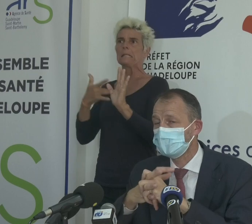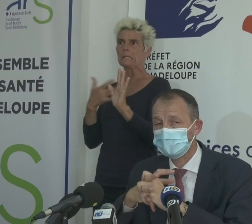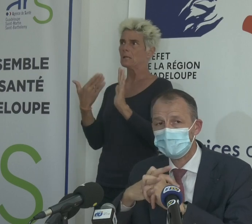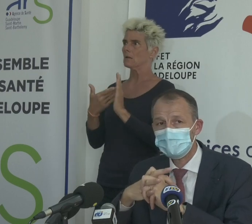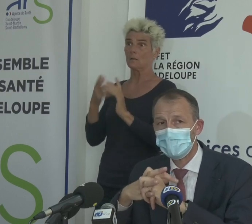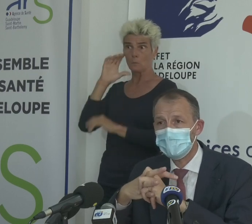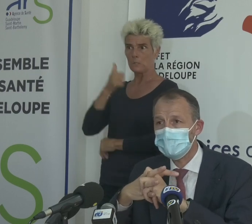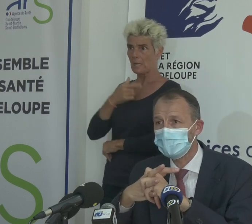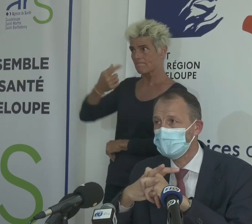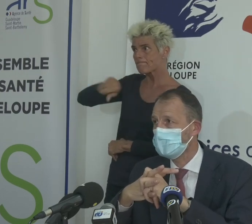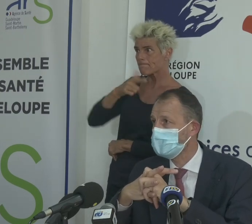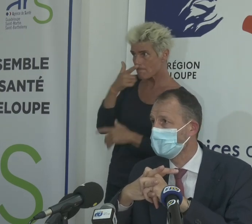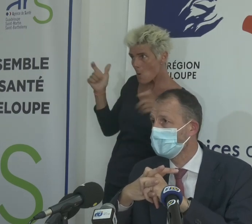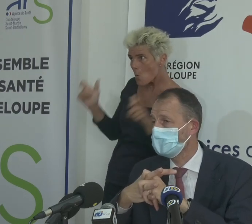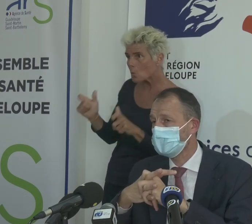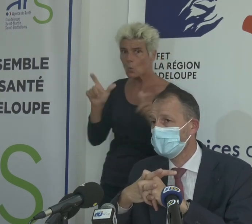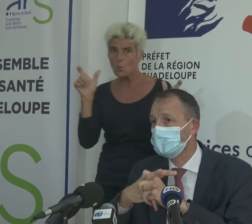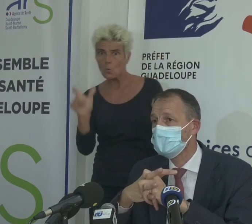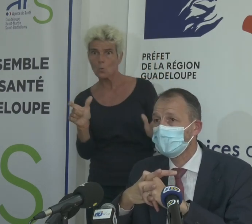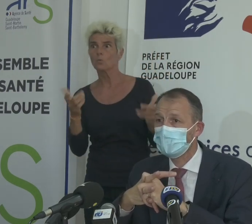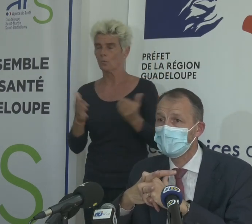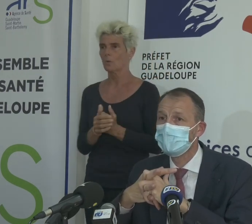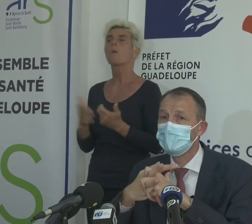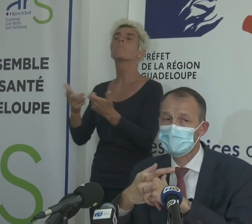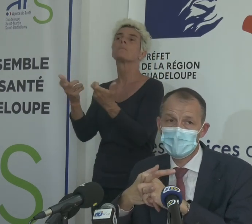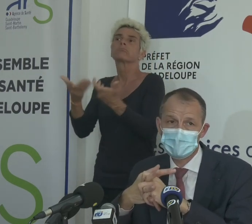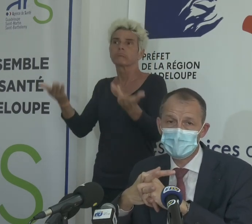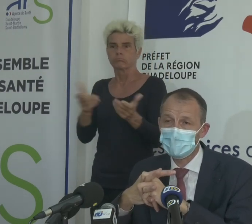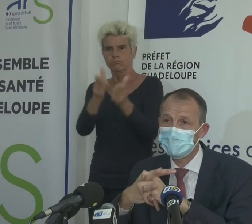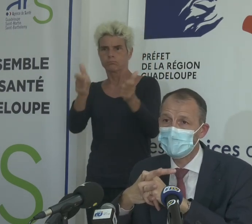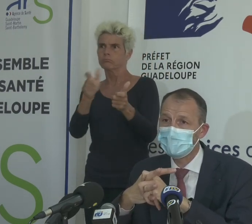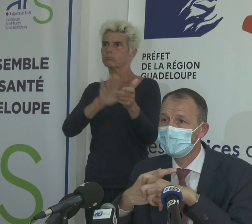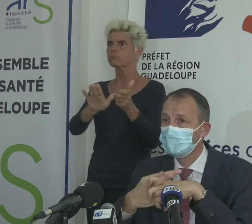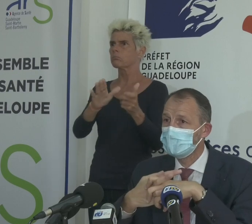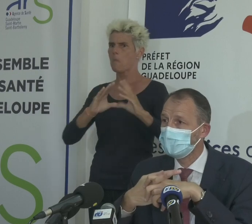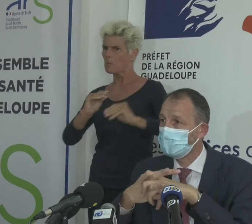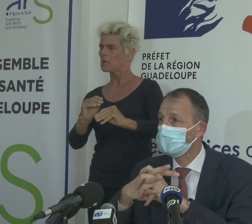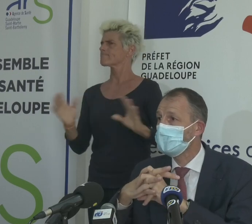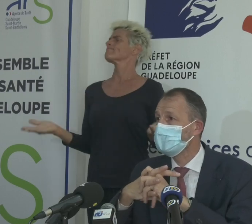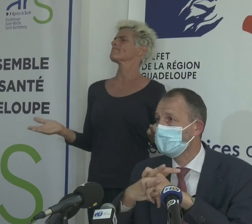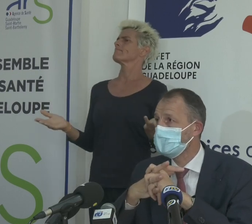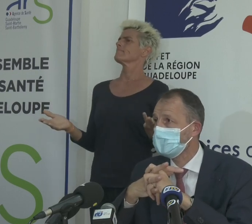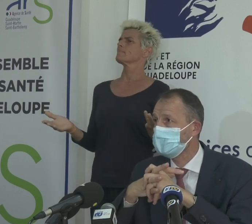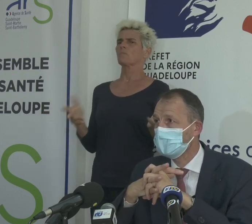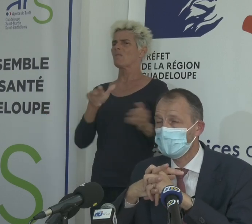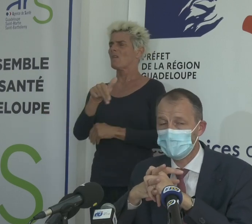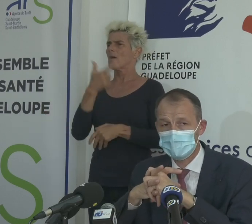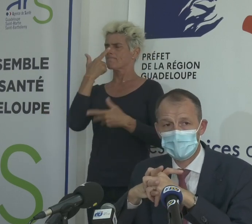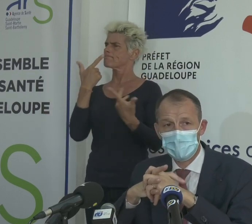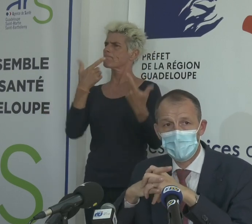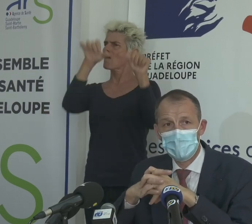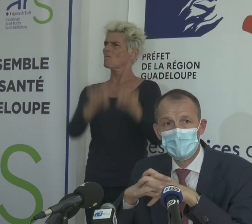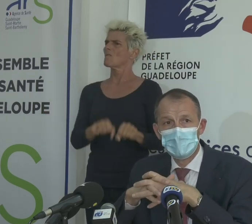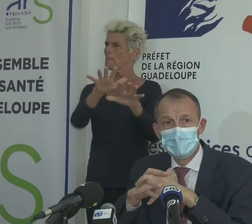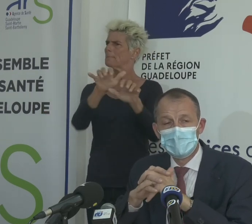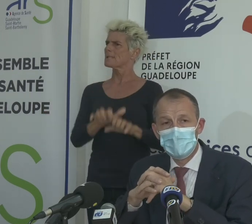contrôler la mise en oeuvre de ce pass sanitaire. Il a un certain nombre d'établissements dans lesquels ce pass n'était pas appliqué et qui vont voir une fermeture administrative se mettre en place.